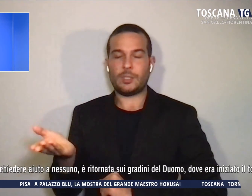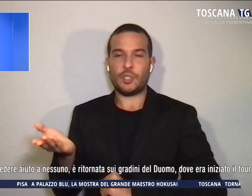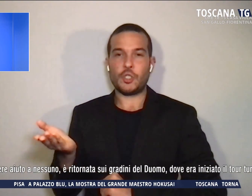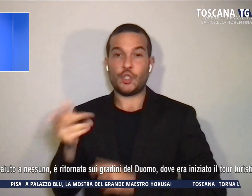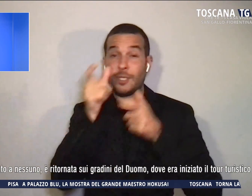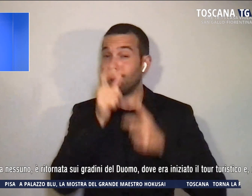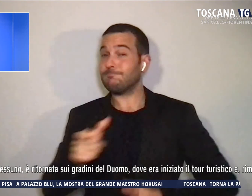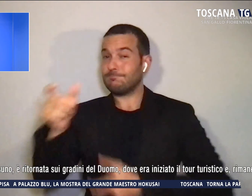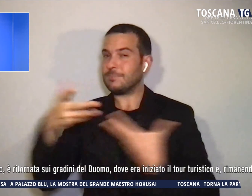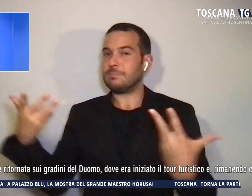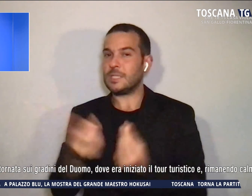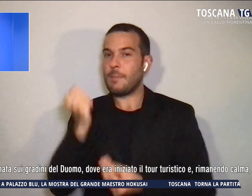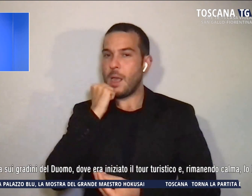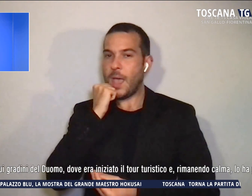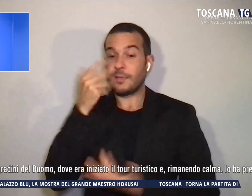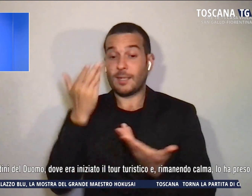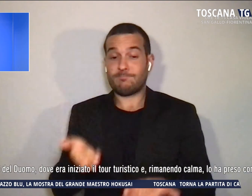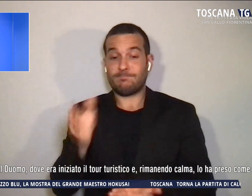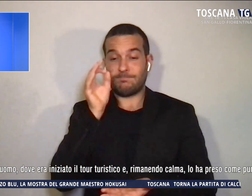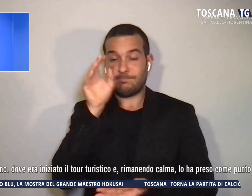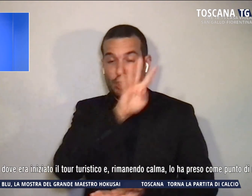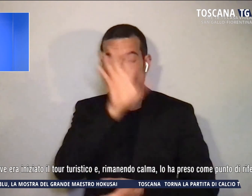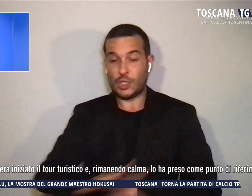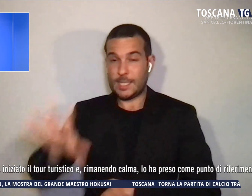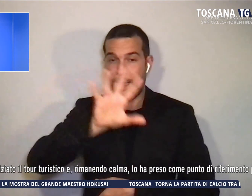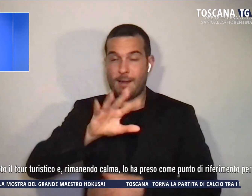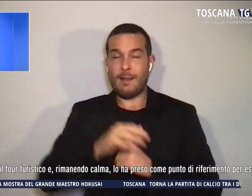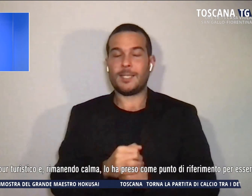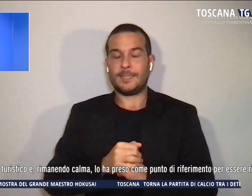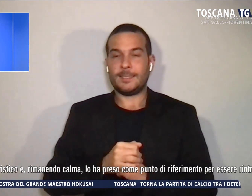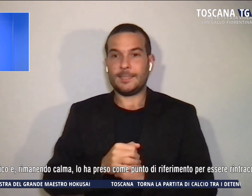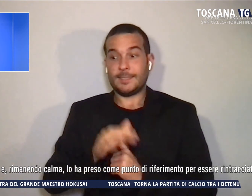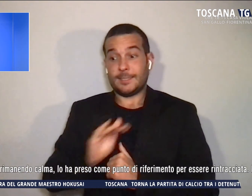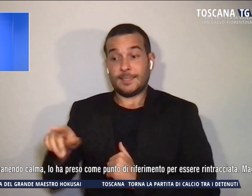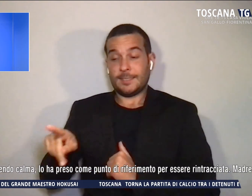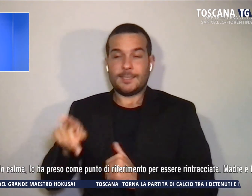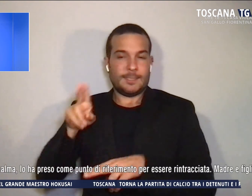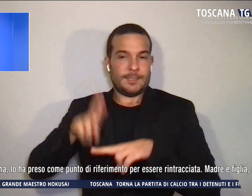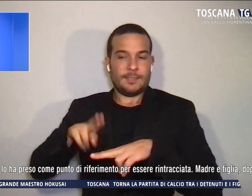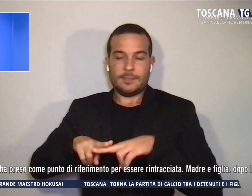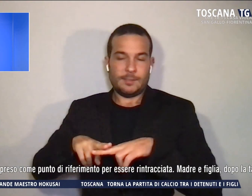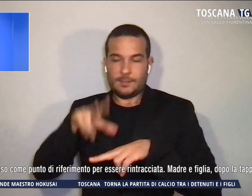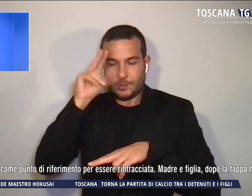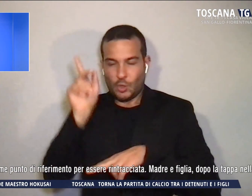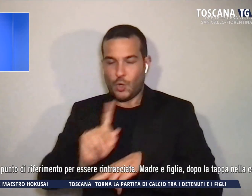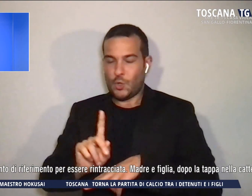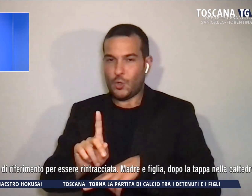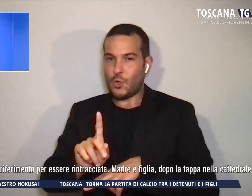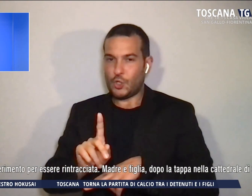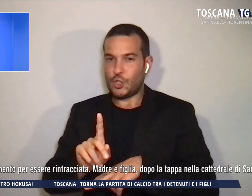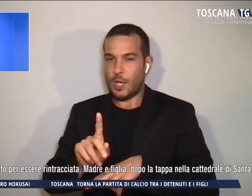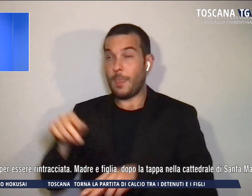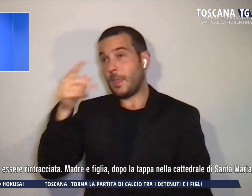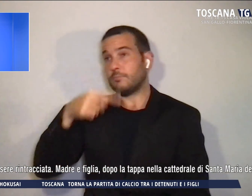Toscana. La piccola non conosce la lingua italiana e dopo aver girovagato per Firenze